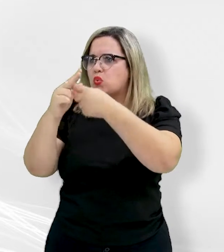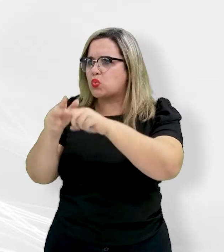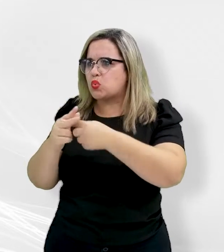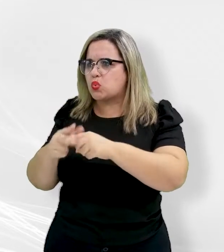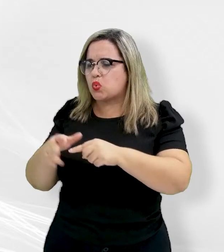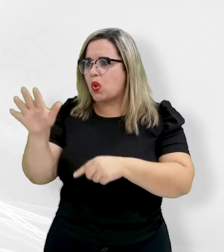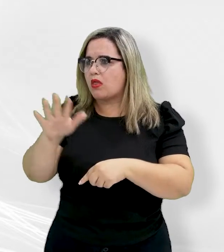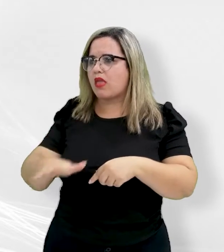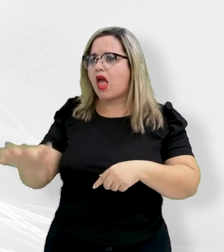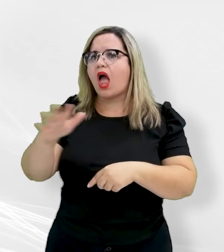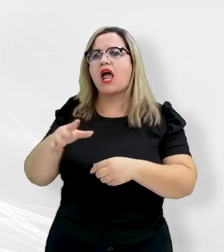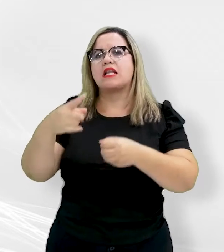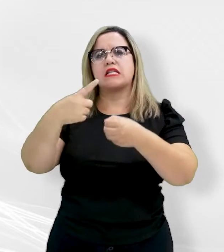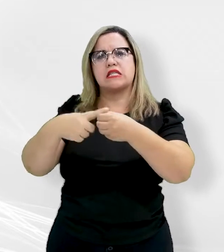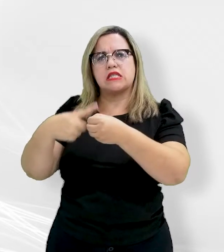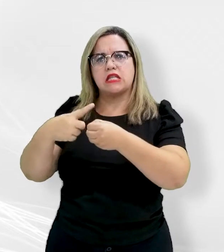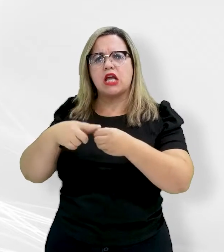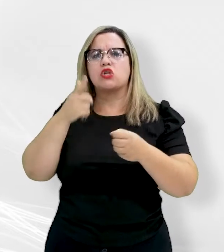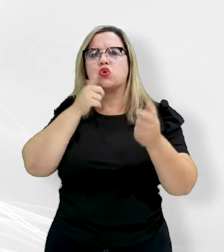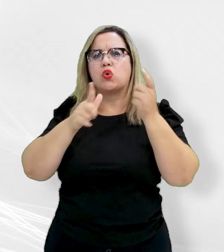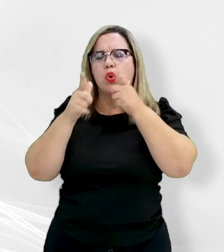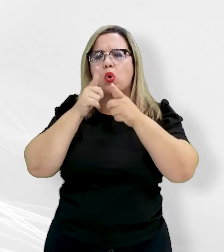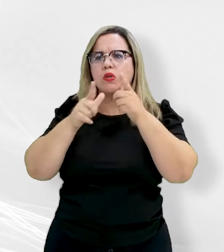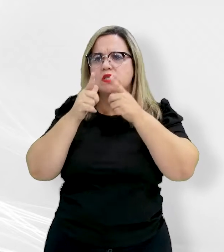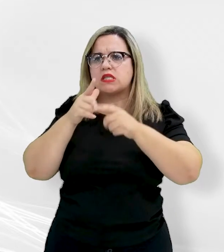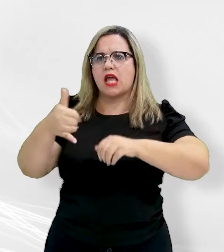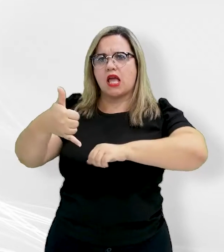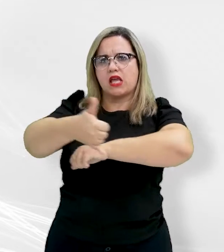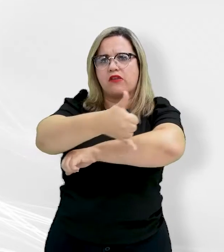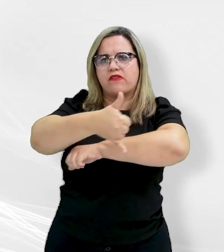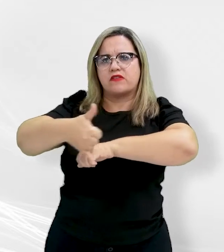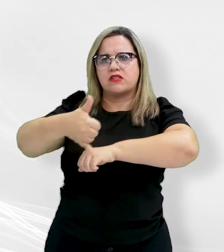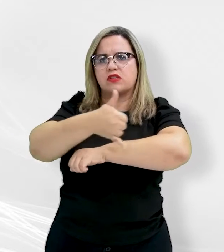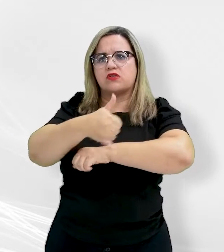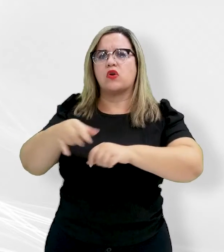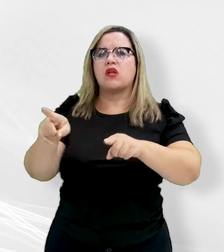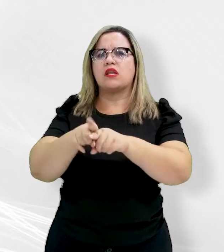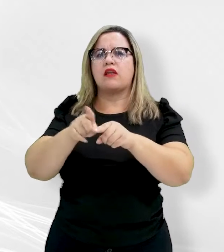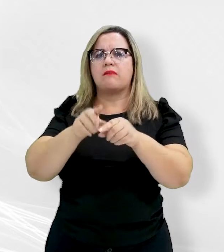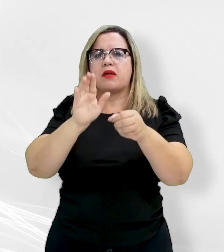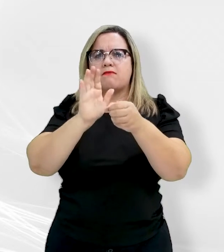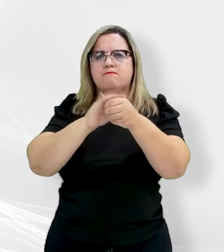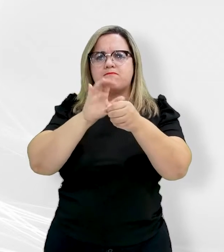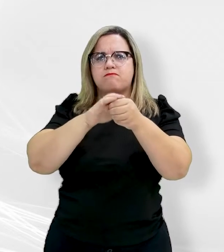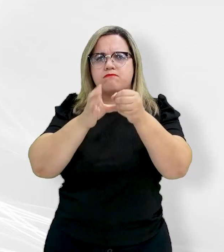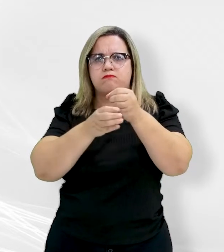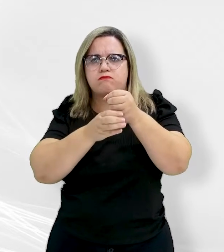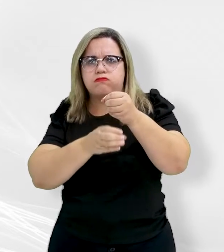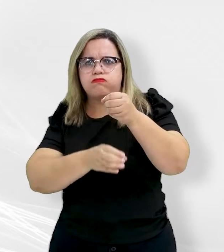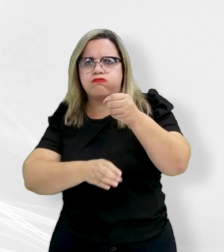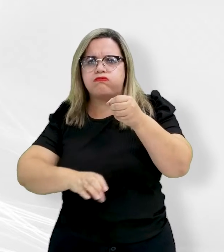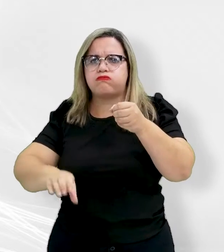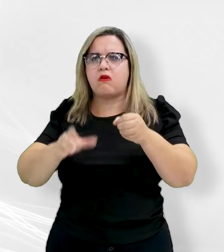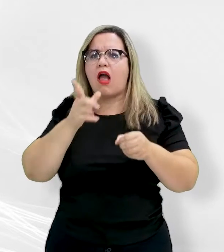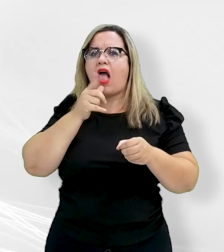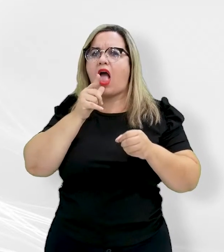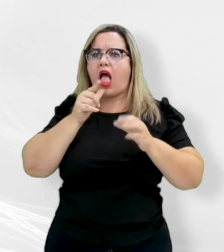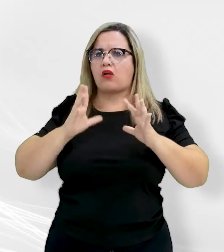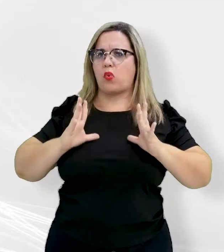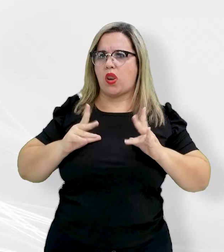poderá realizar obras de infraestrutura no local, como esgotamento sanitário, água potável, luz elétrica e regularização